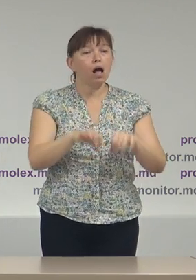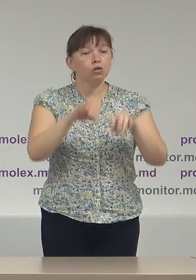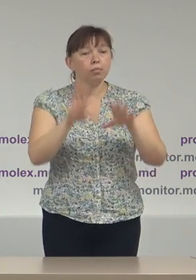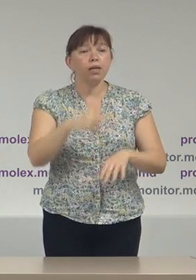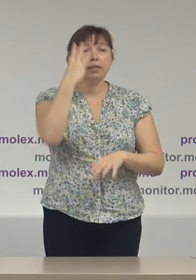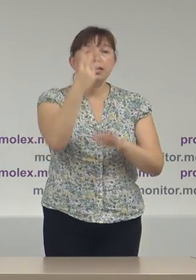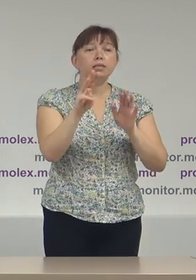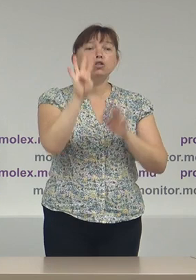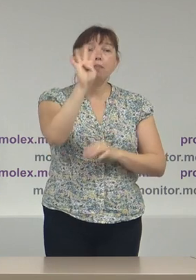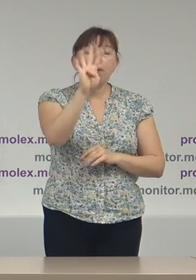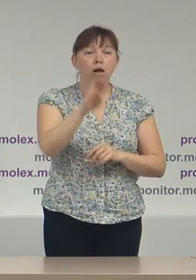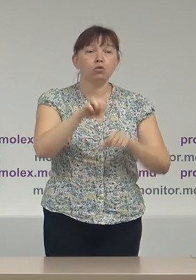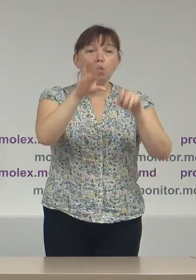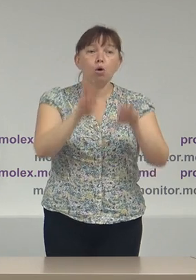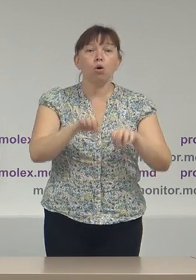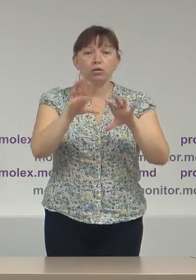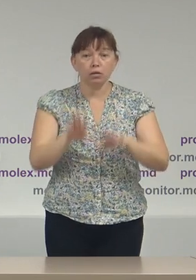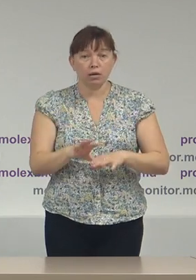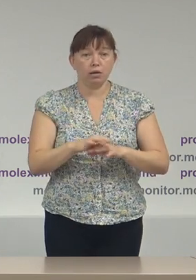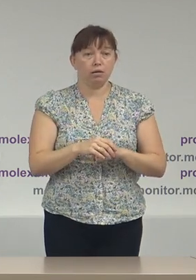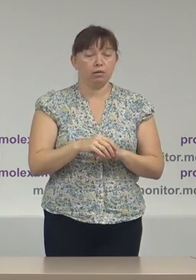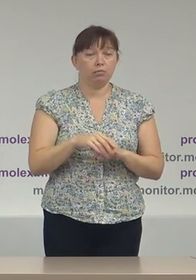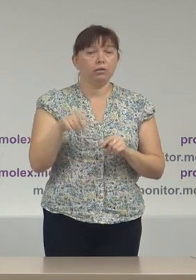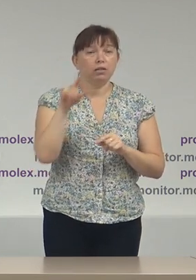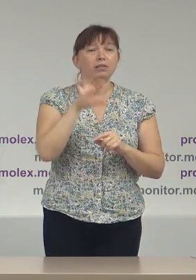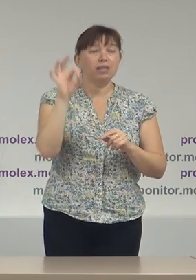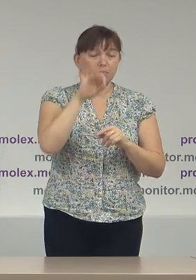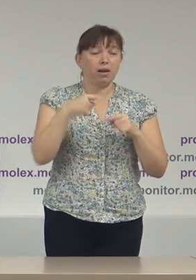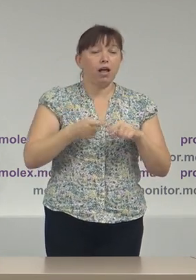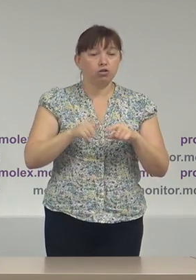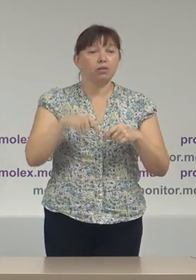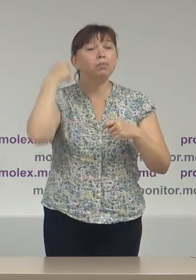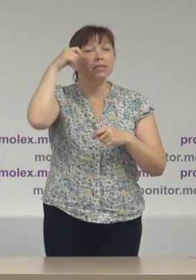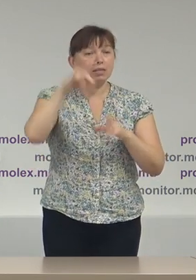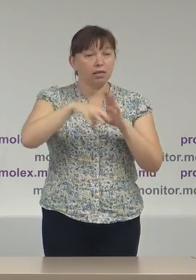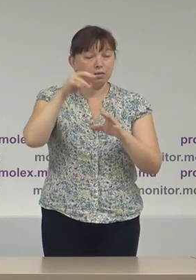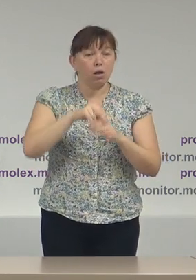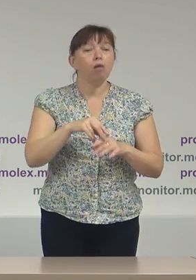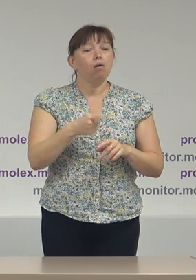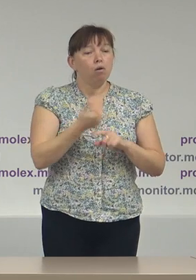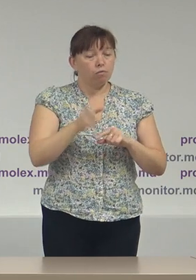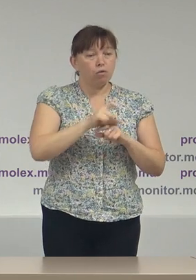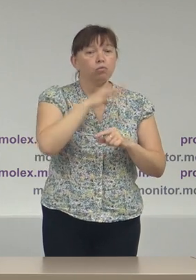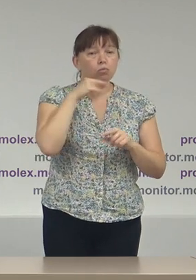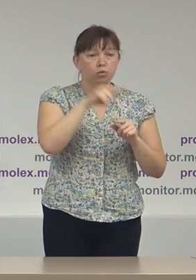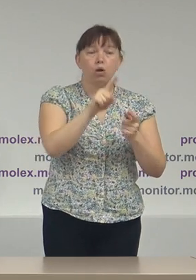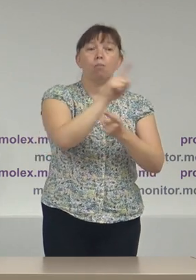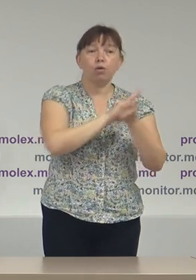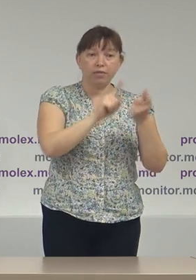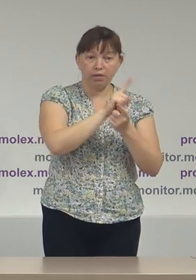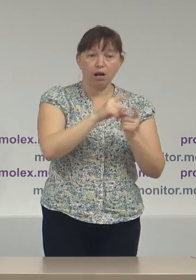34 de hotărâri în vederea organizării scrutinului prezidențial, o bună parte dintre ele au vizat modificarea